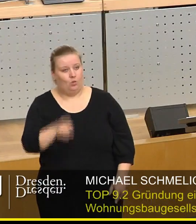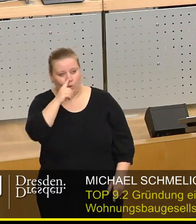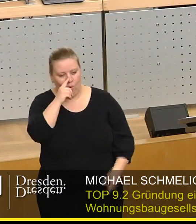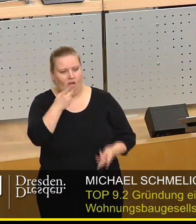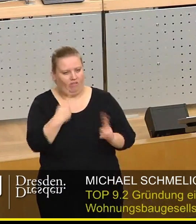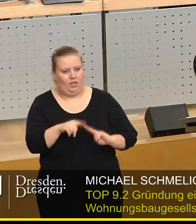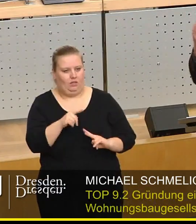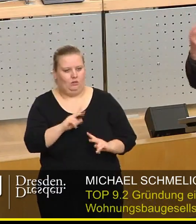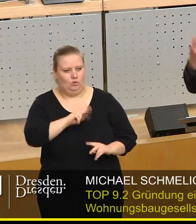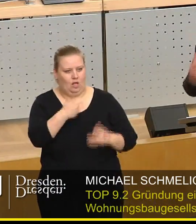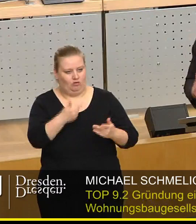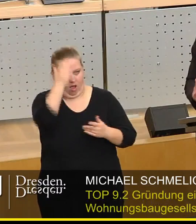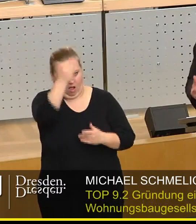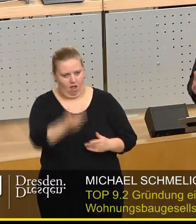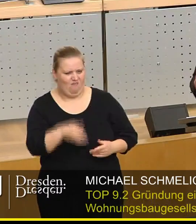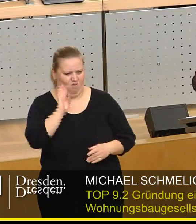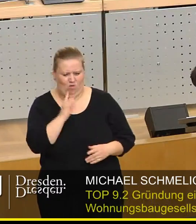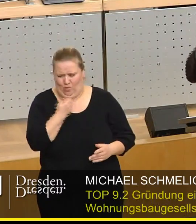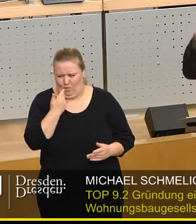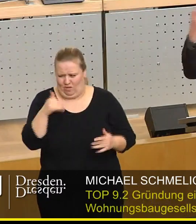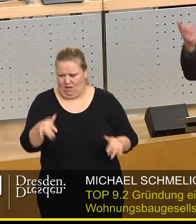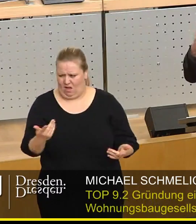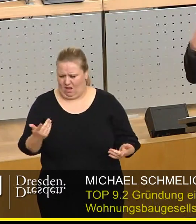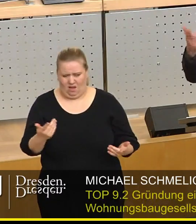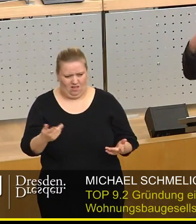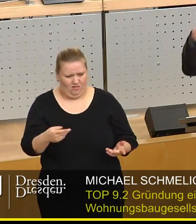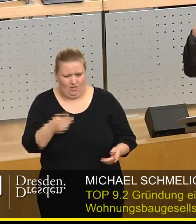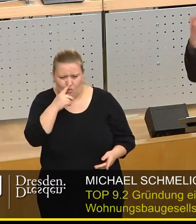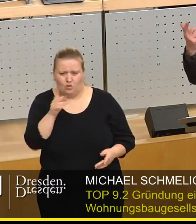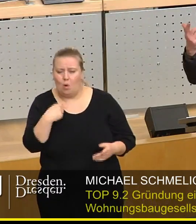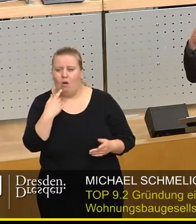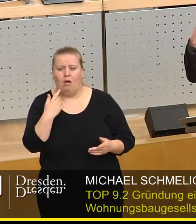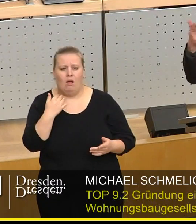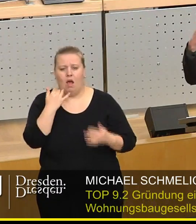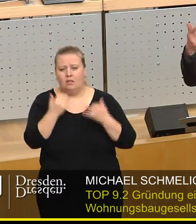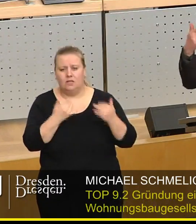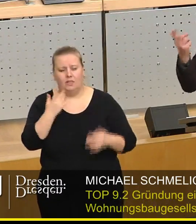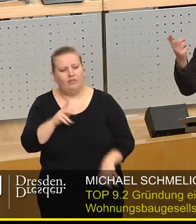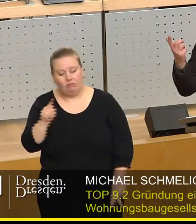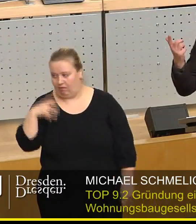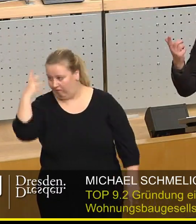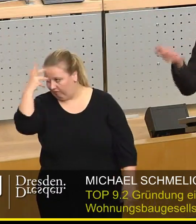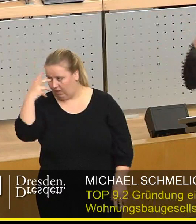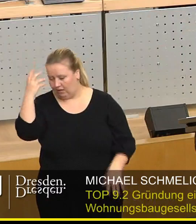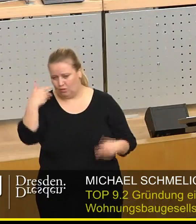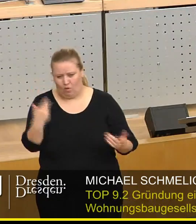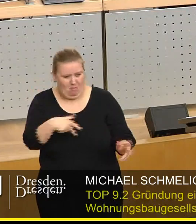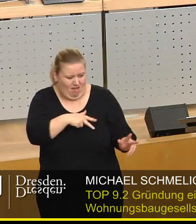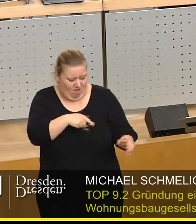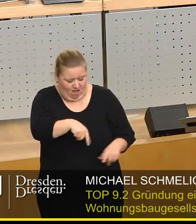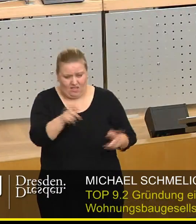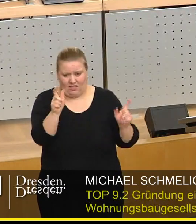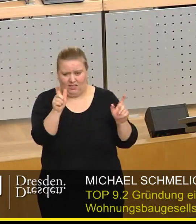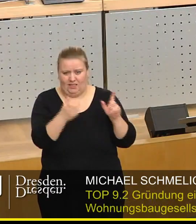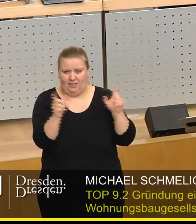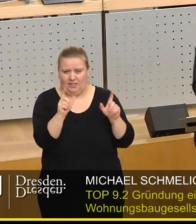Berechtigungsstein reinkommen. Sie malen also Dinge an die Wand, die einfach nur ihrer eigenen Fantasie entspringen, aber nichts mit